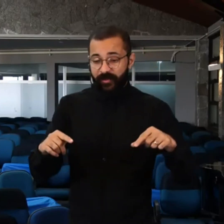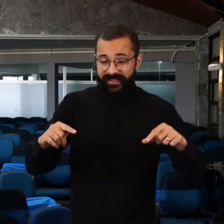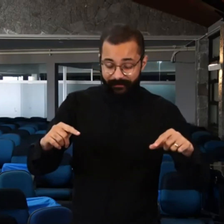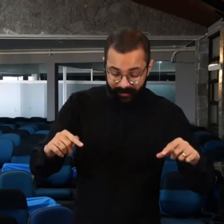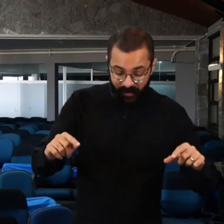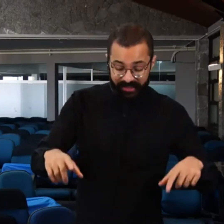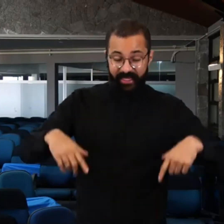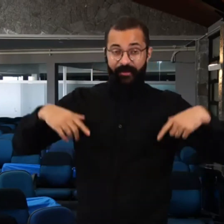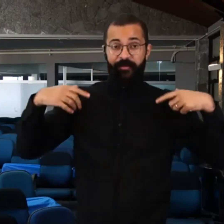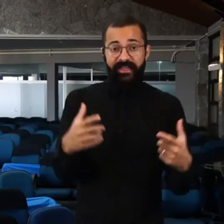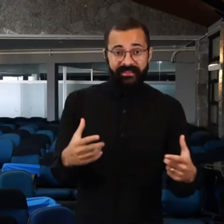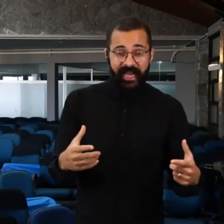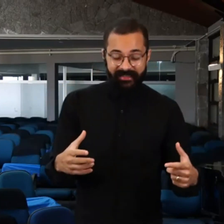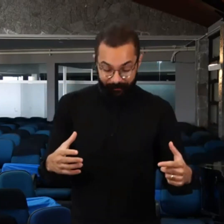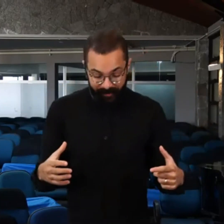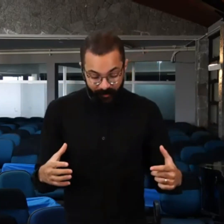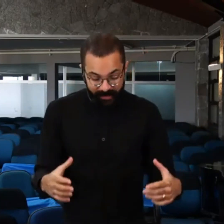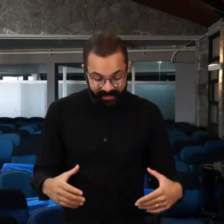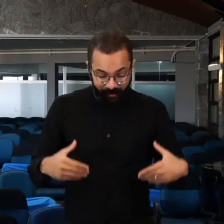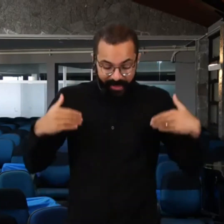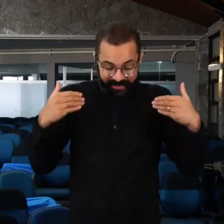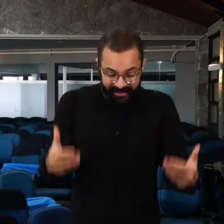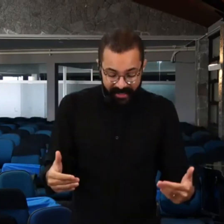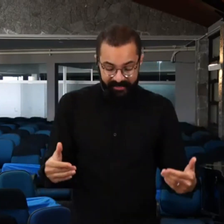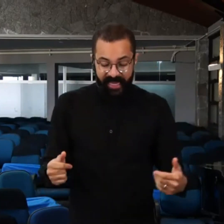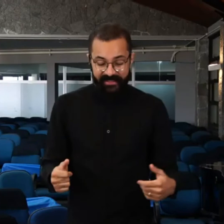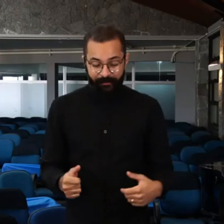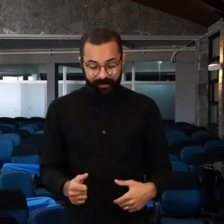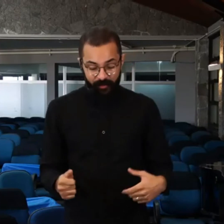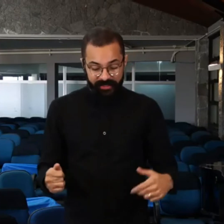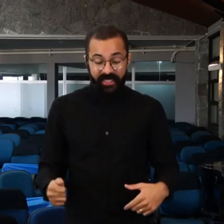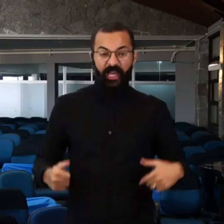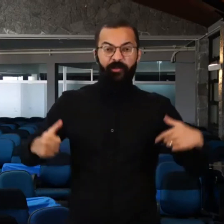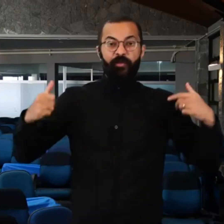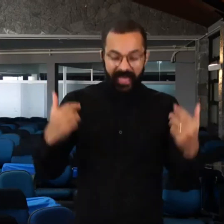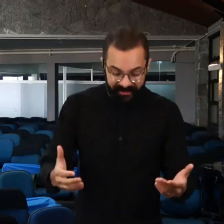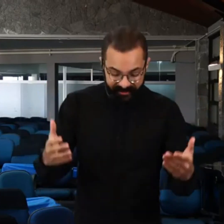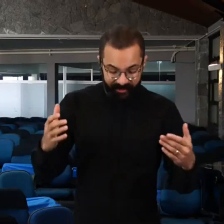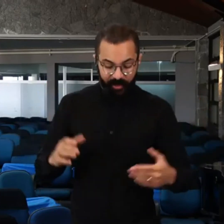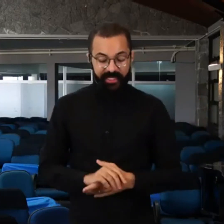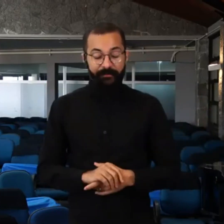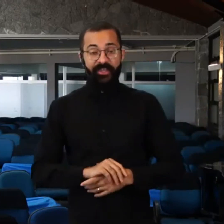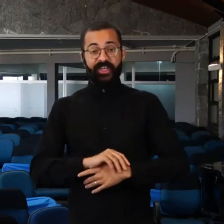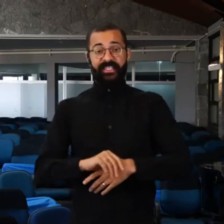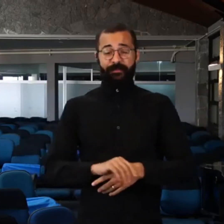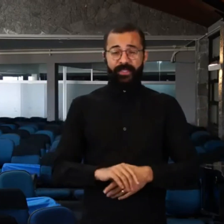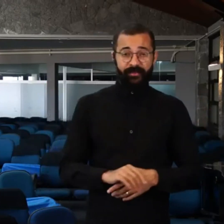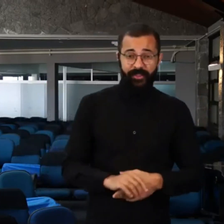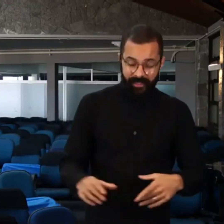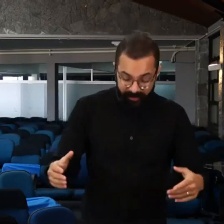as repetições vãs, as repetições vazias, as repetições infundadas teologicamente, as repetições que não têm